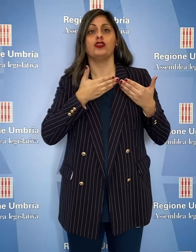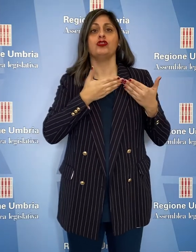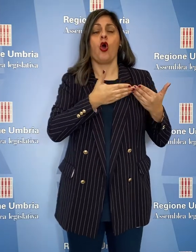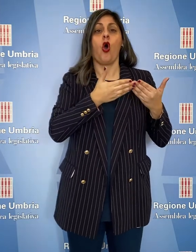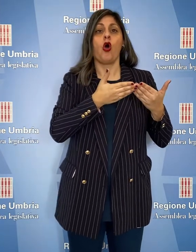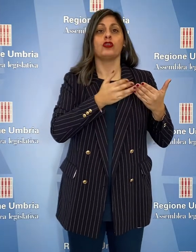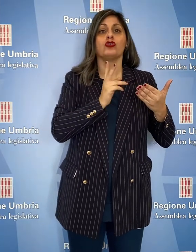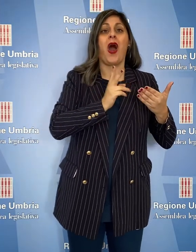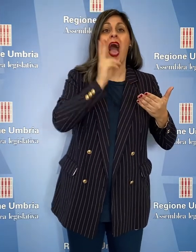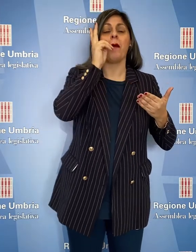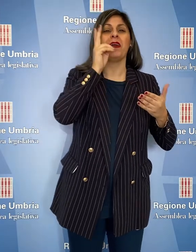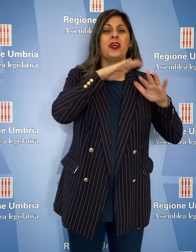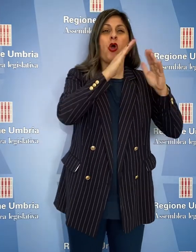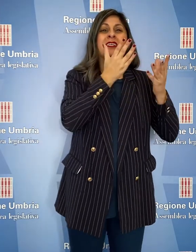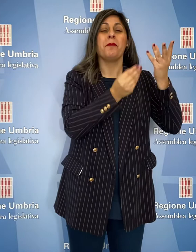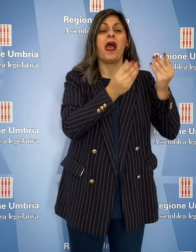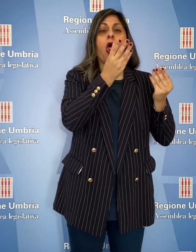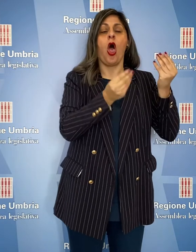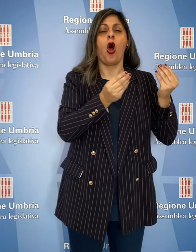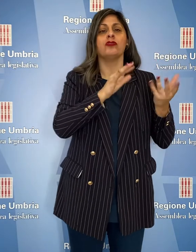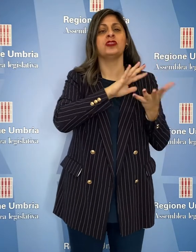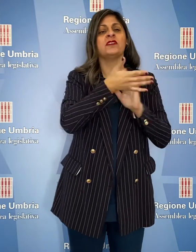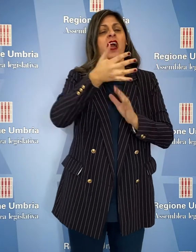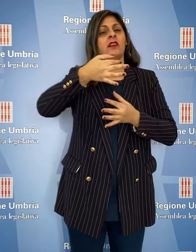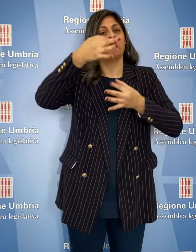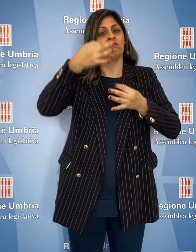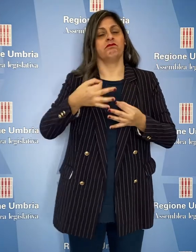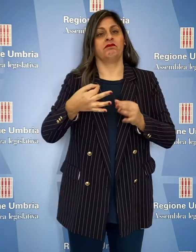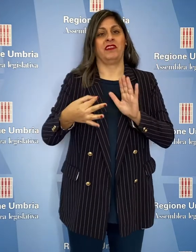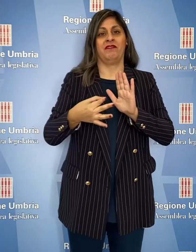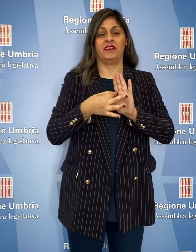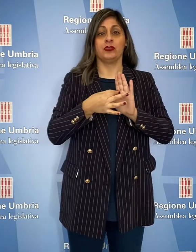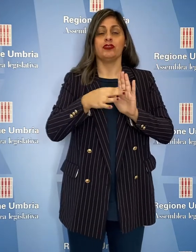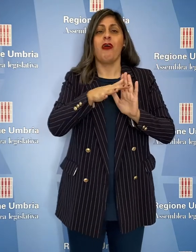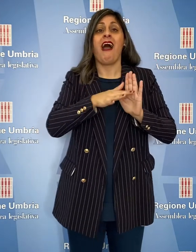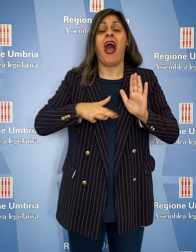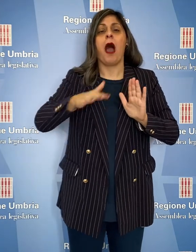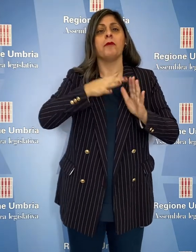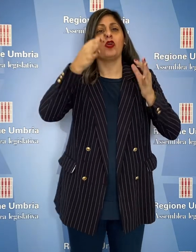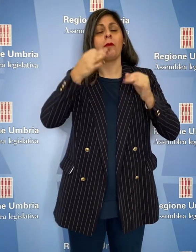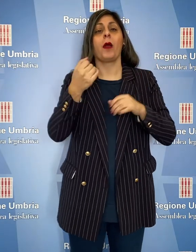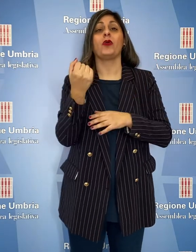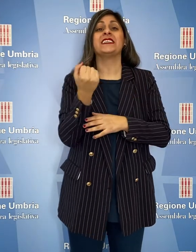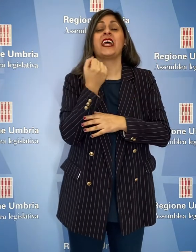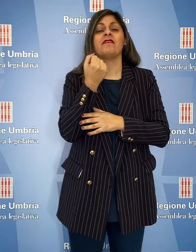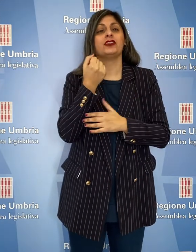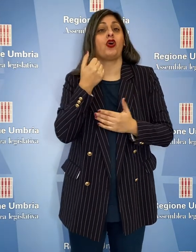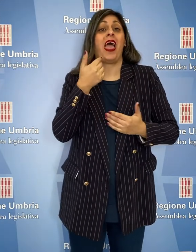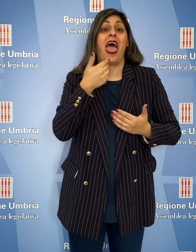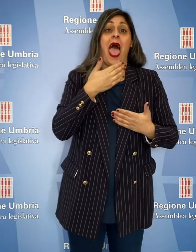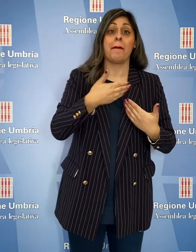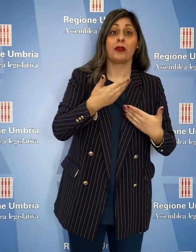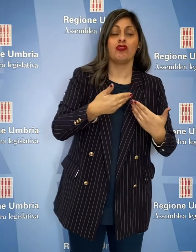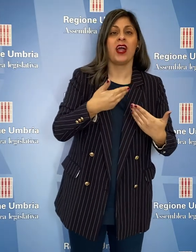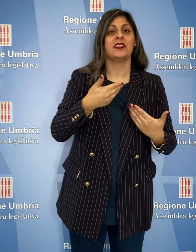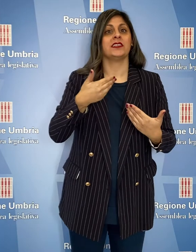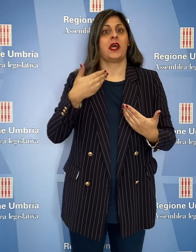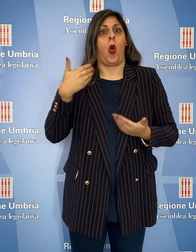Regione Umbria e Soccorso Alpino e Speleologico dell'Umbria nell'ambito del servizio di